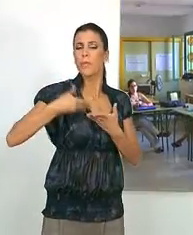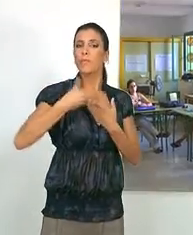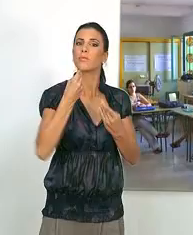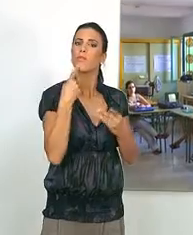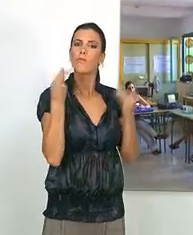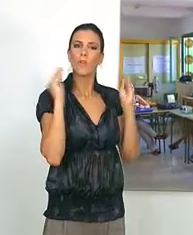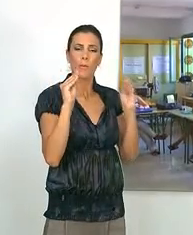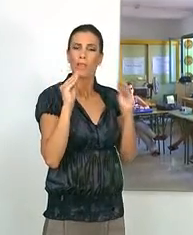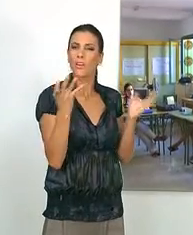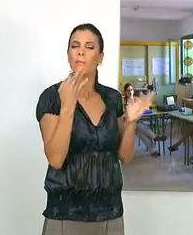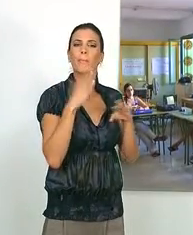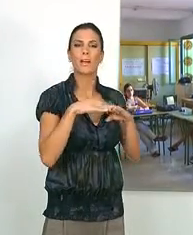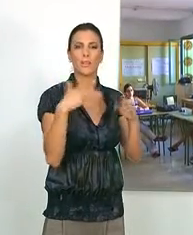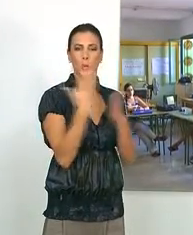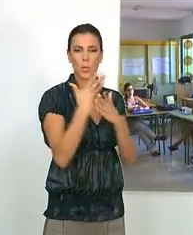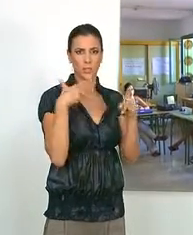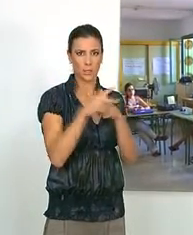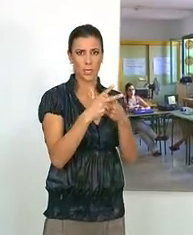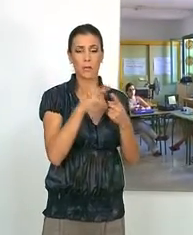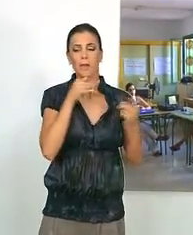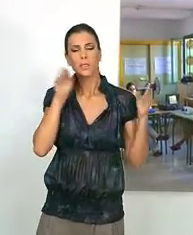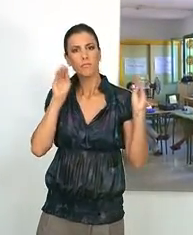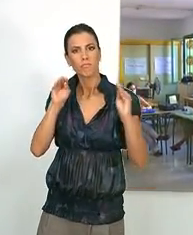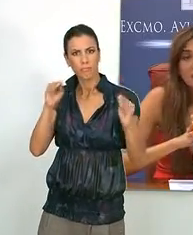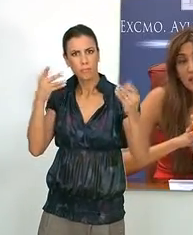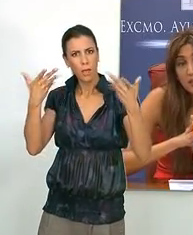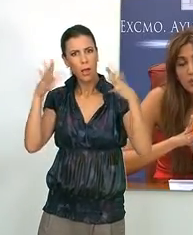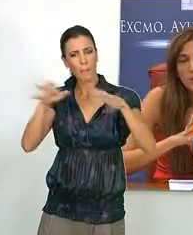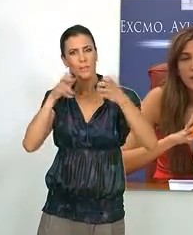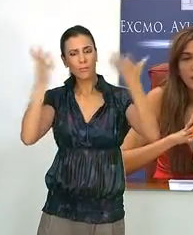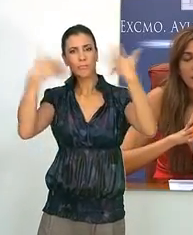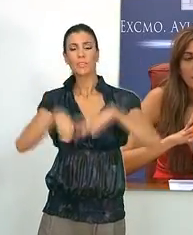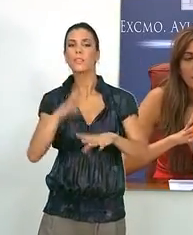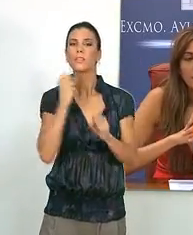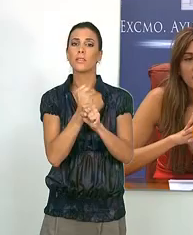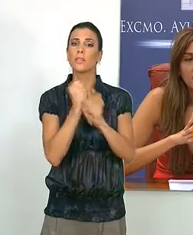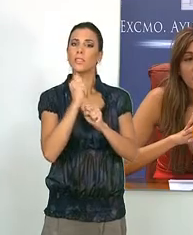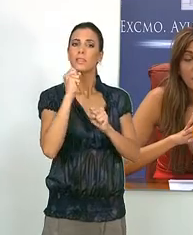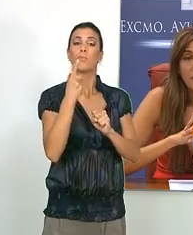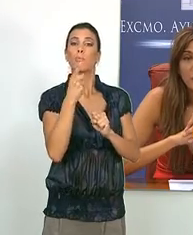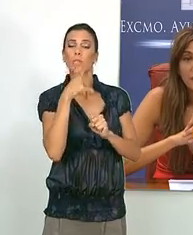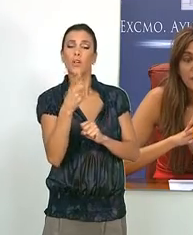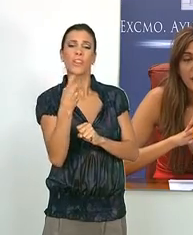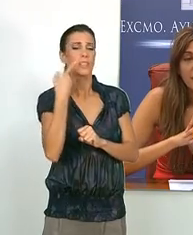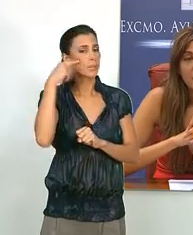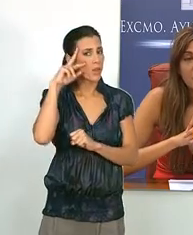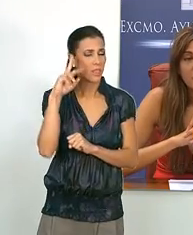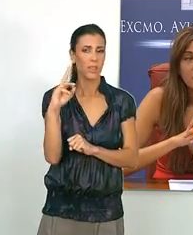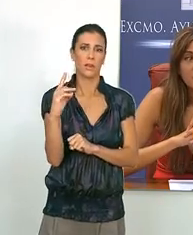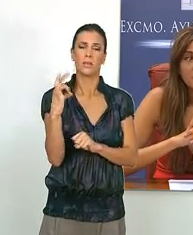escuelas-taller que les instruyan en un oficio, aunque también demandan contar con experiencia laboral y piden realizar